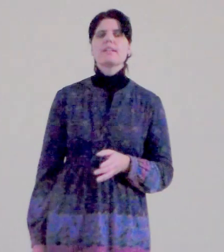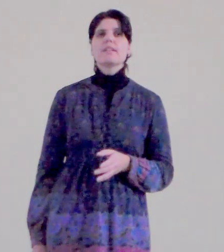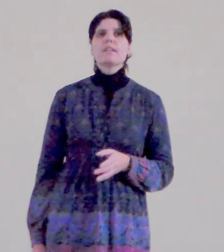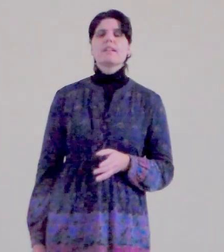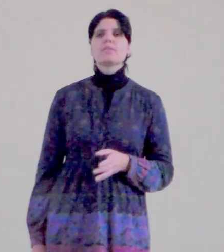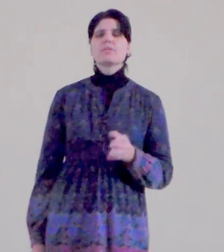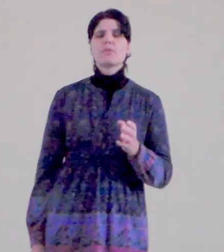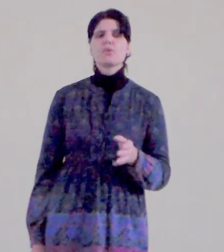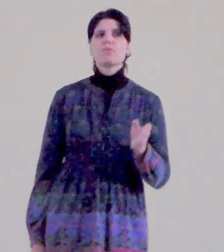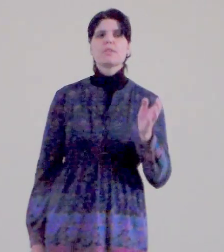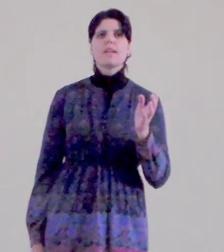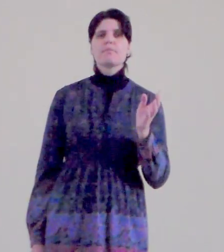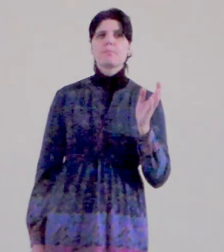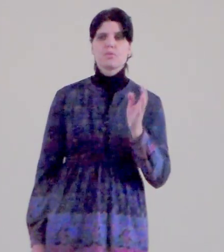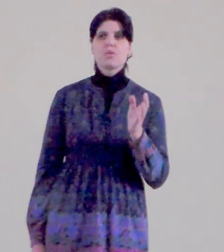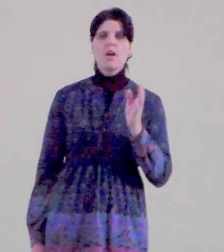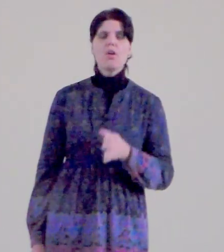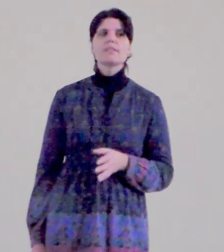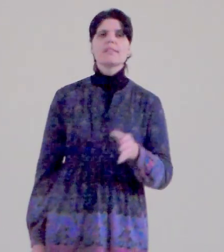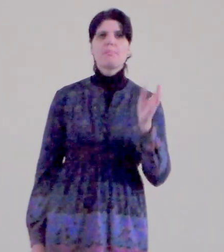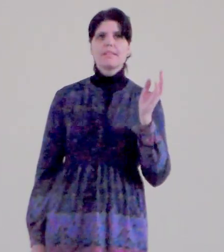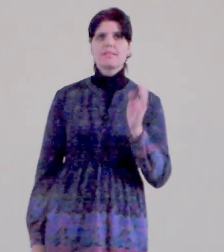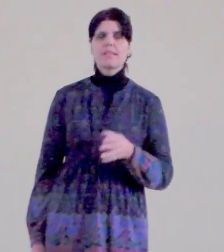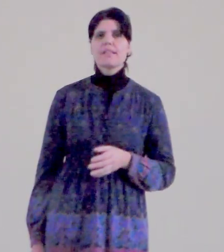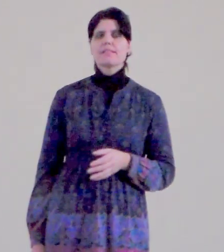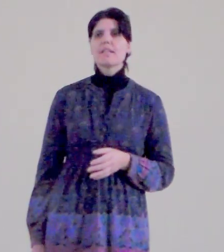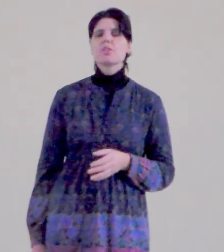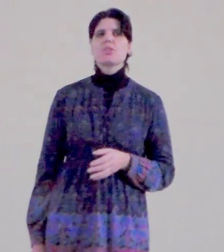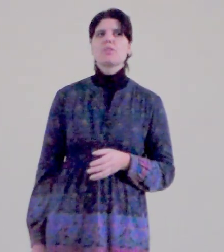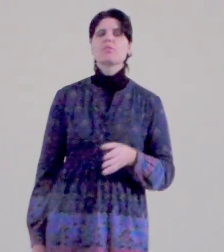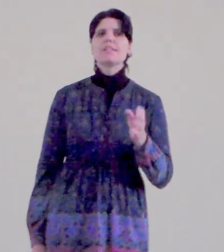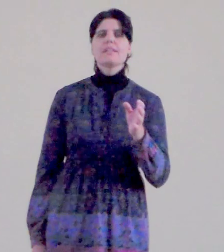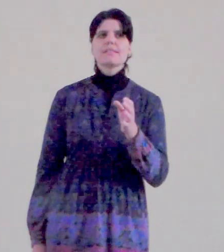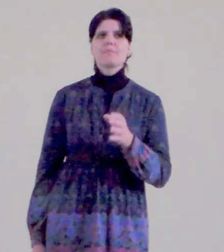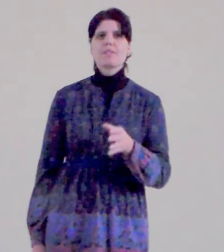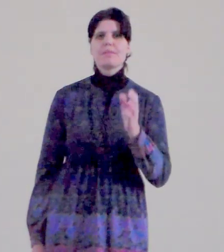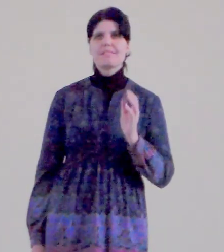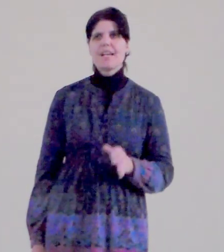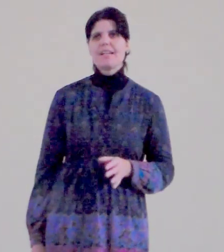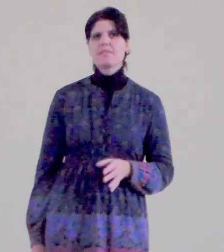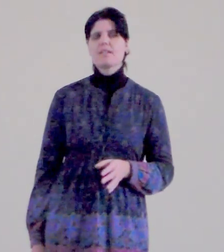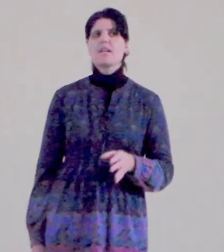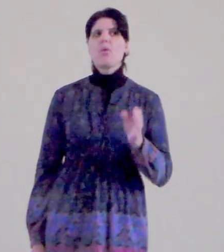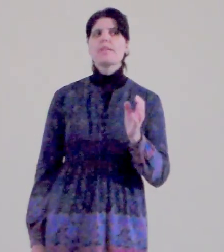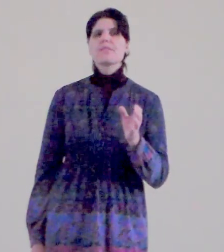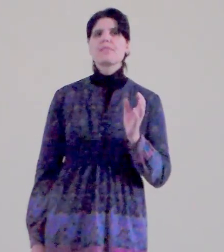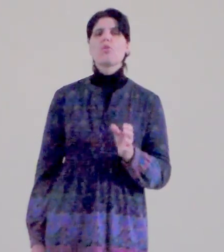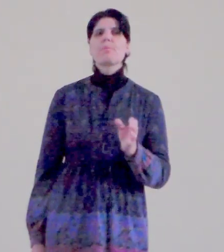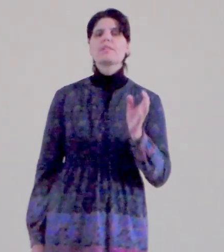do svého života, protože On zaplatil za nás na křiží, dal sám sebe za nás, On nás vykoupil